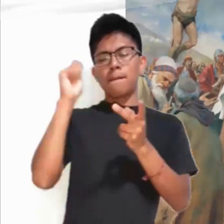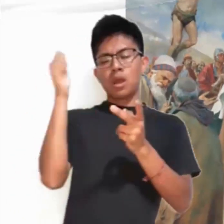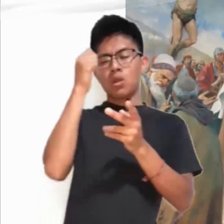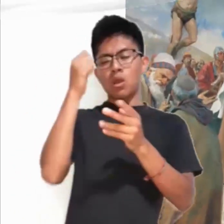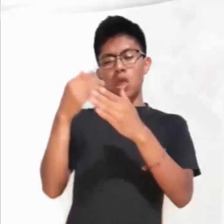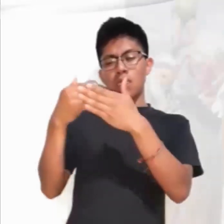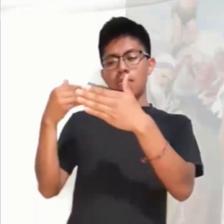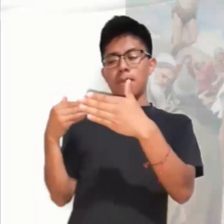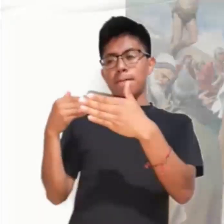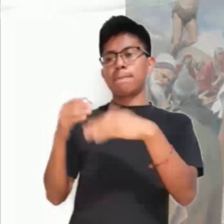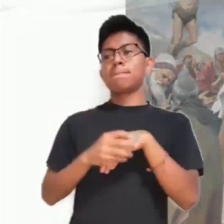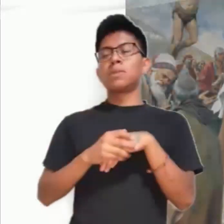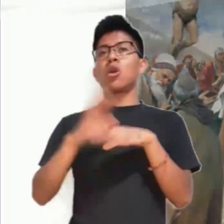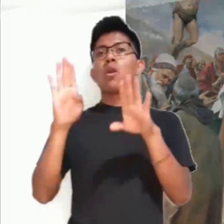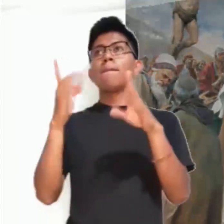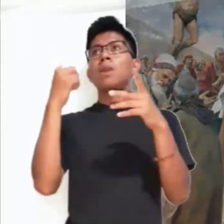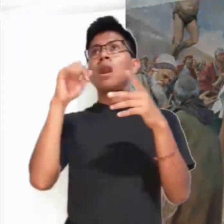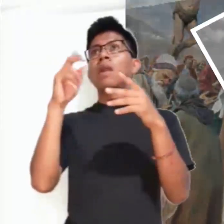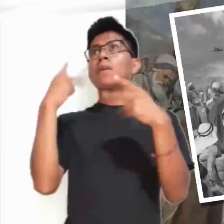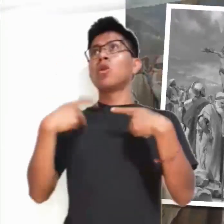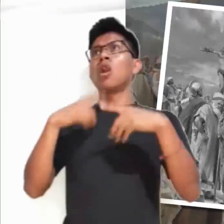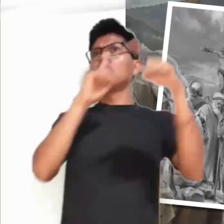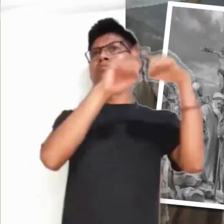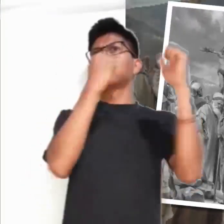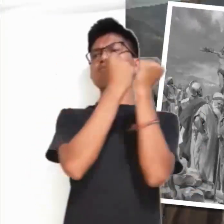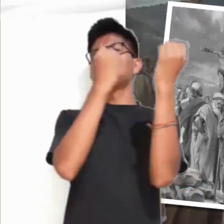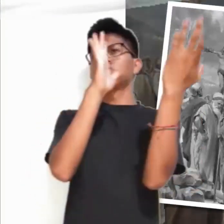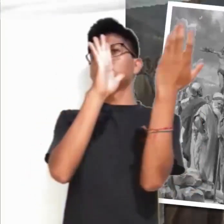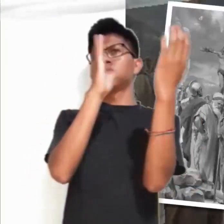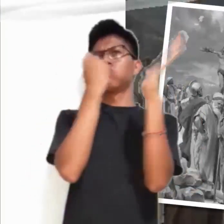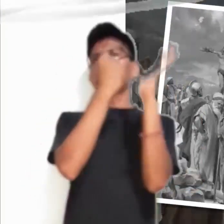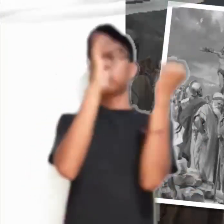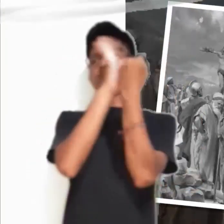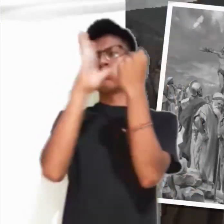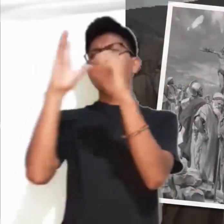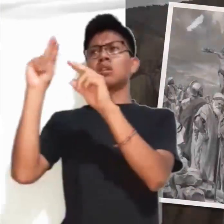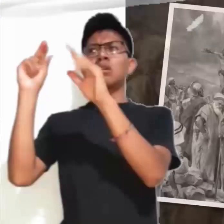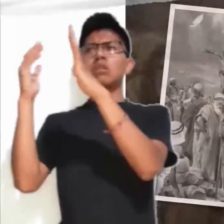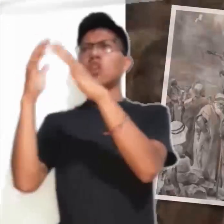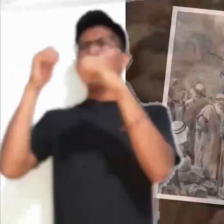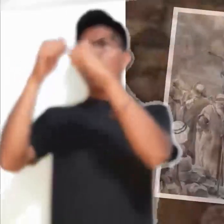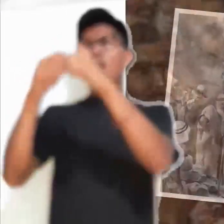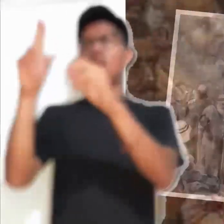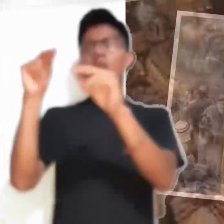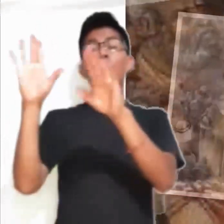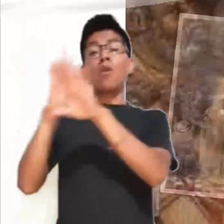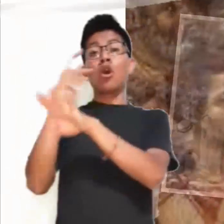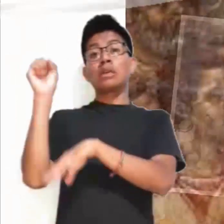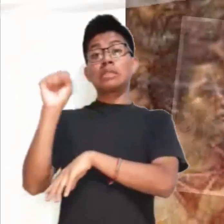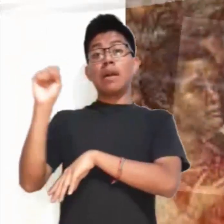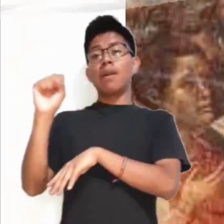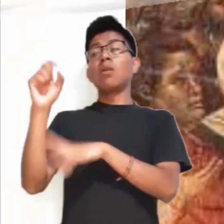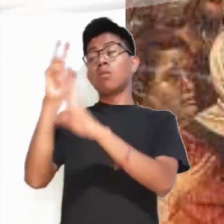que los cuerpos de los ajusticiados no quedaran en la cruz el sábado? Porque aquel sábado era un día muy solemne,